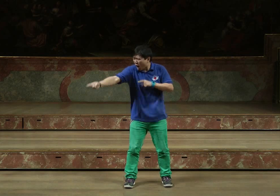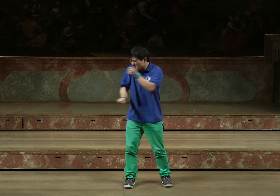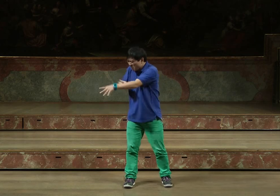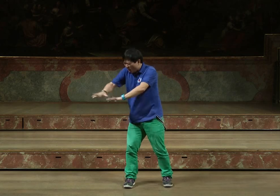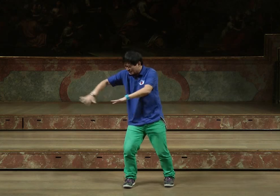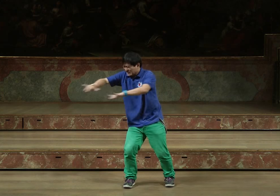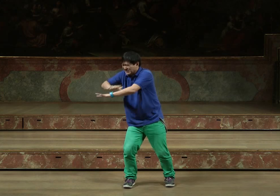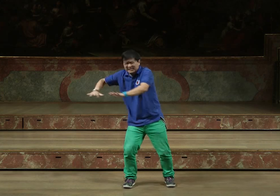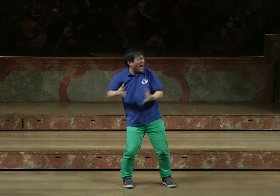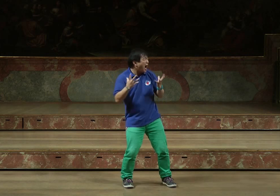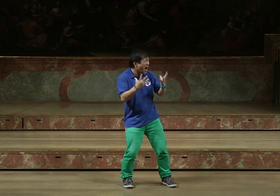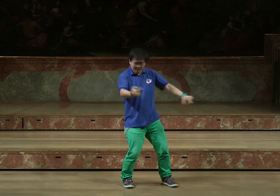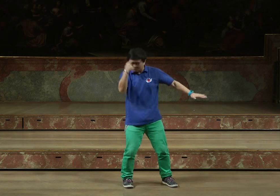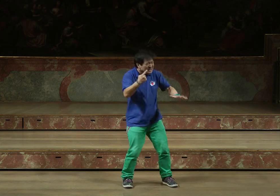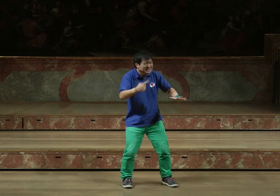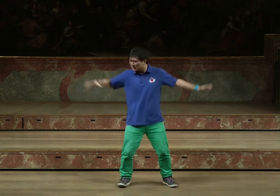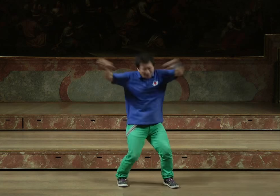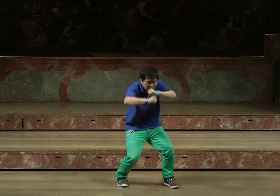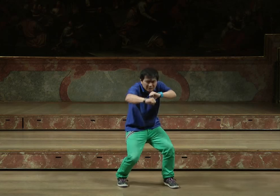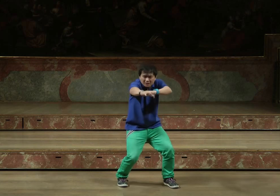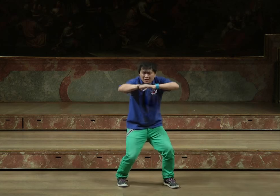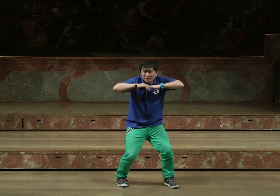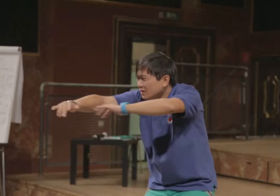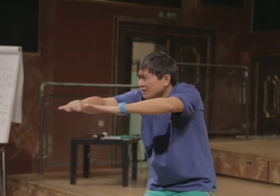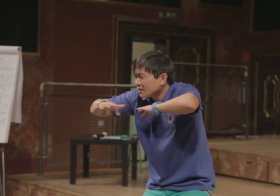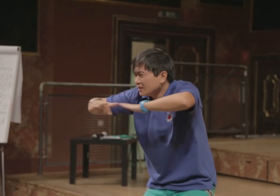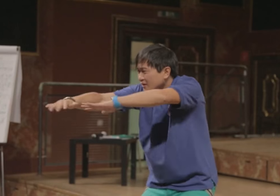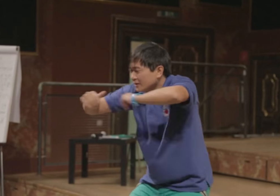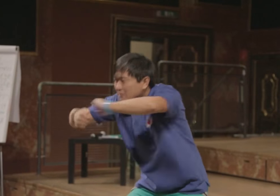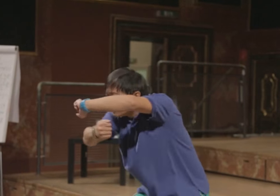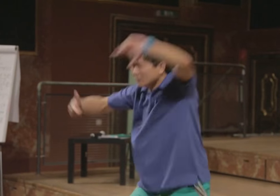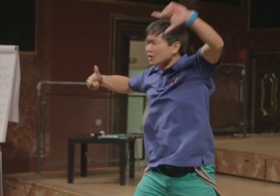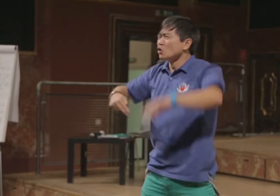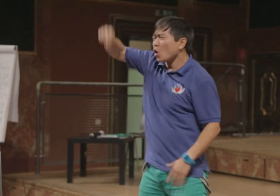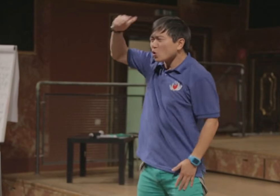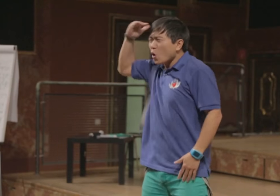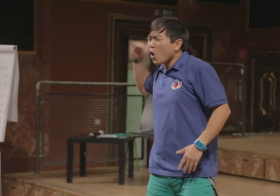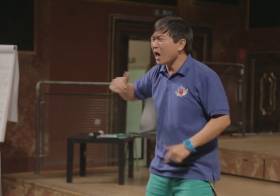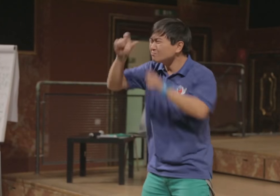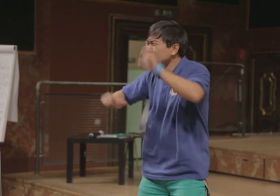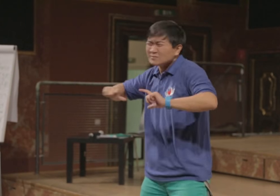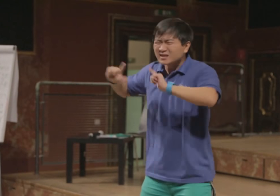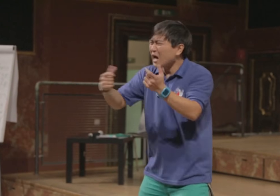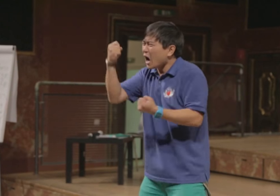Das Trinken, die Gläser, alles, was man nicht braucht, wird in das Wasser geschmissen. Die Reise geht weiter. Nordkorea.